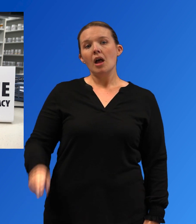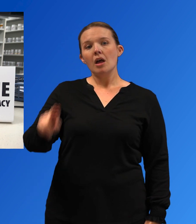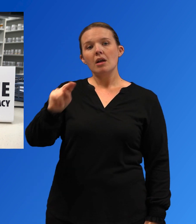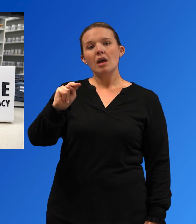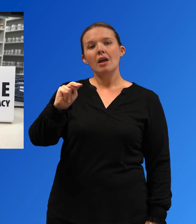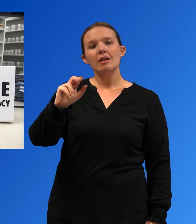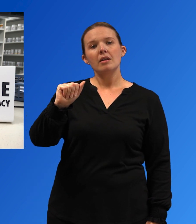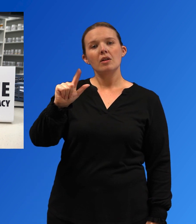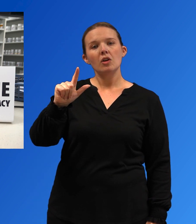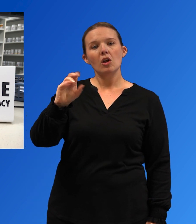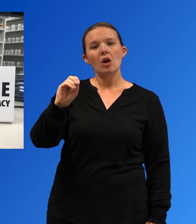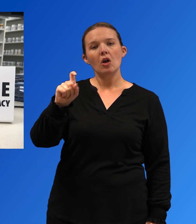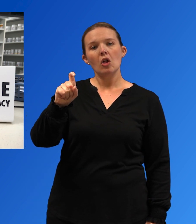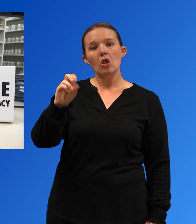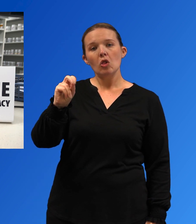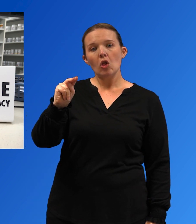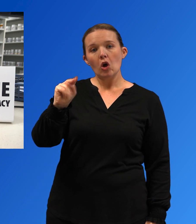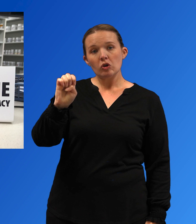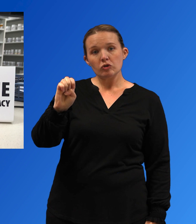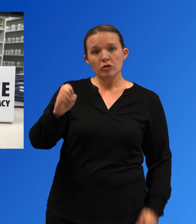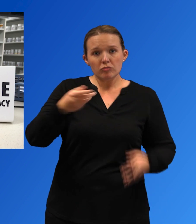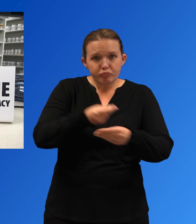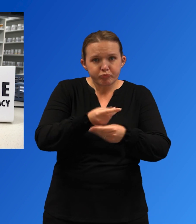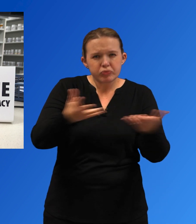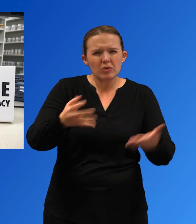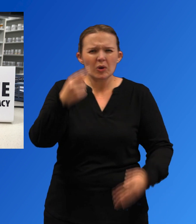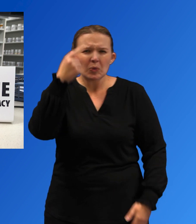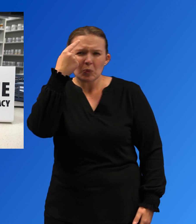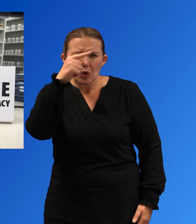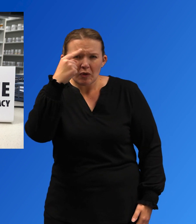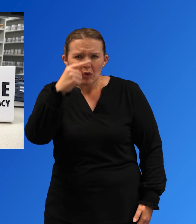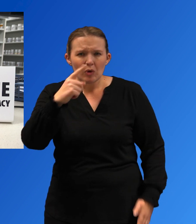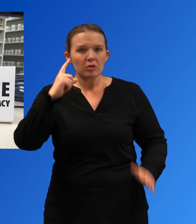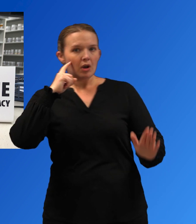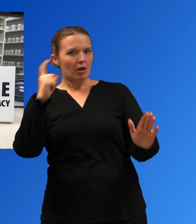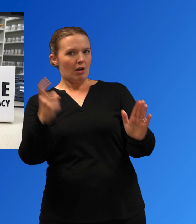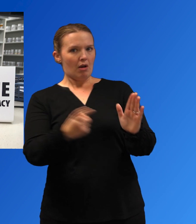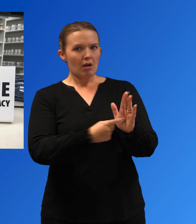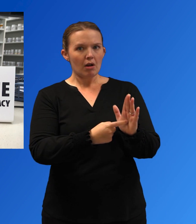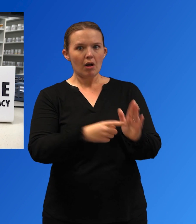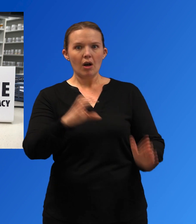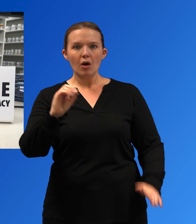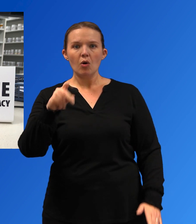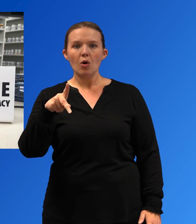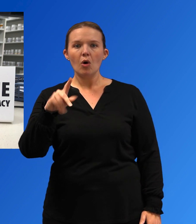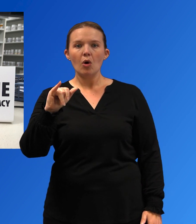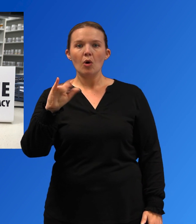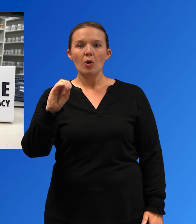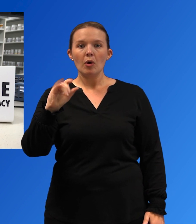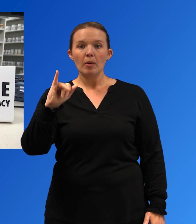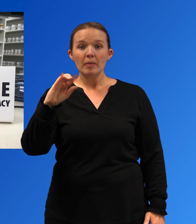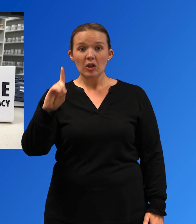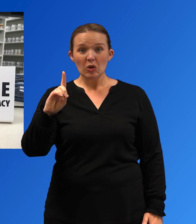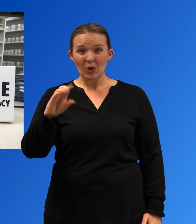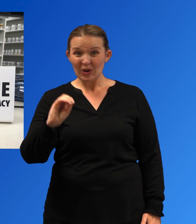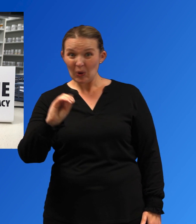atención médica. Las comunidades pueden apoyar la reducción de daños al ampliar la distribución de